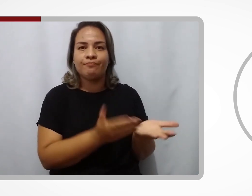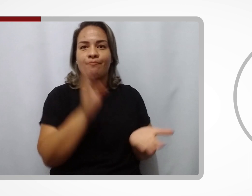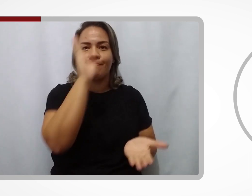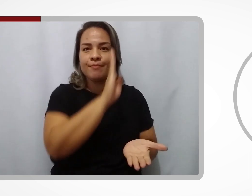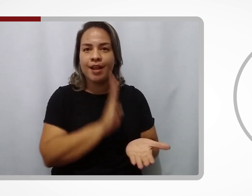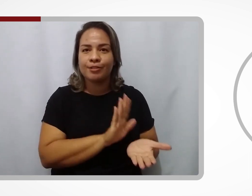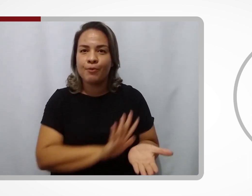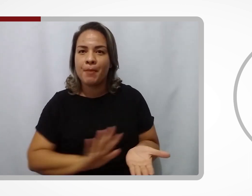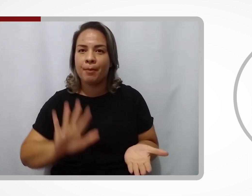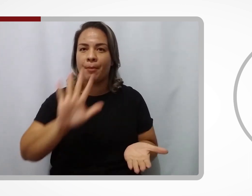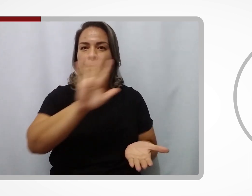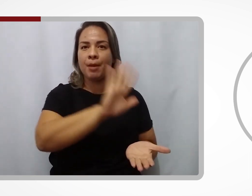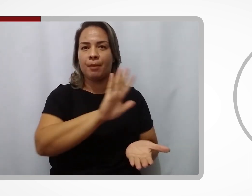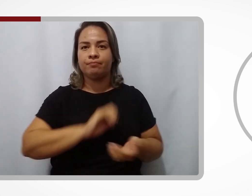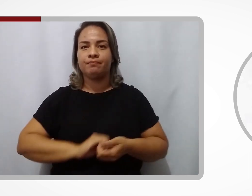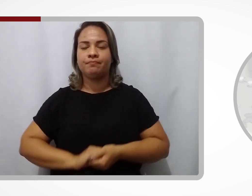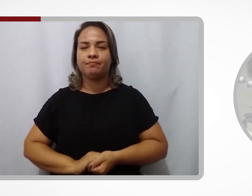Brasil.